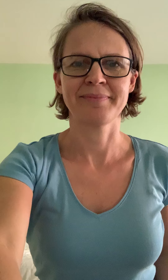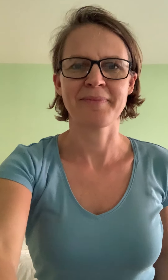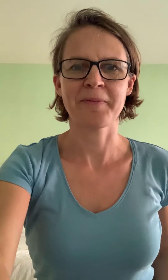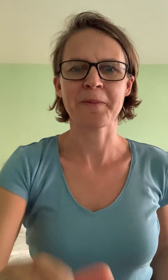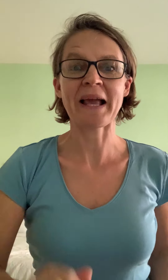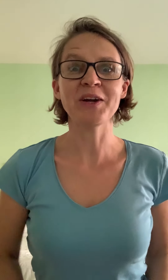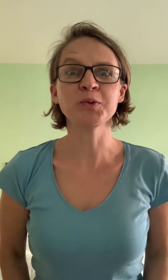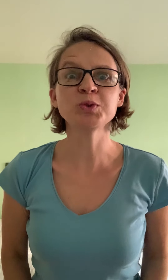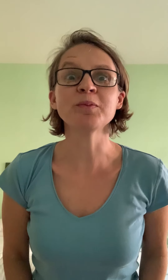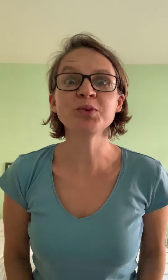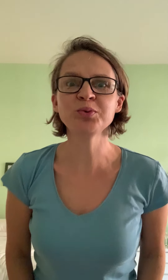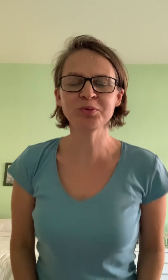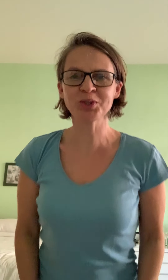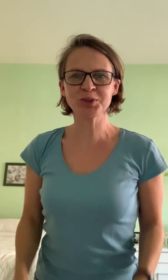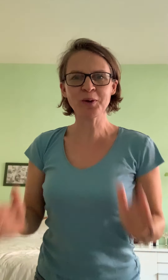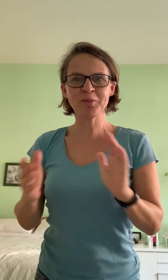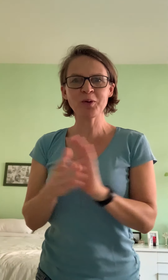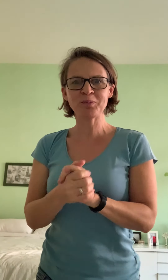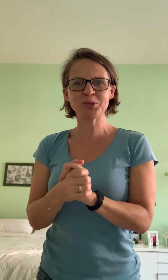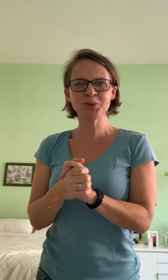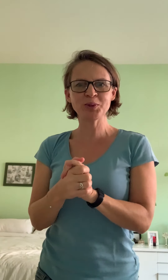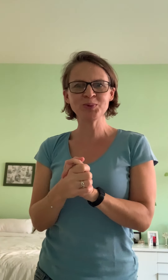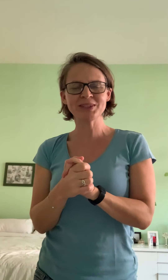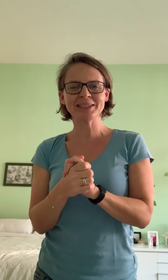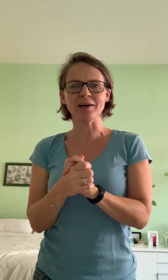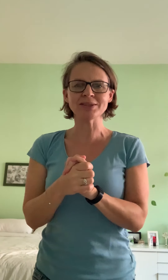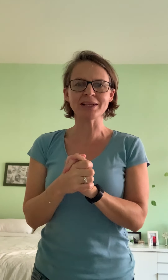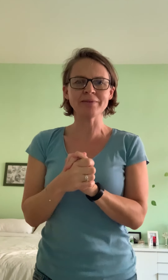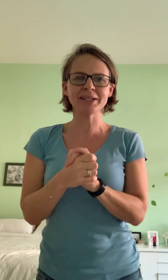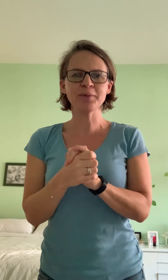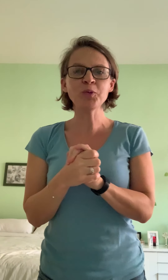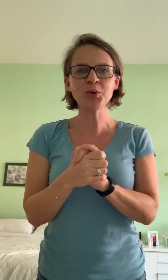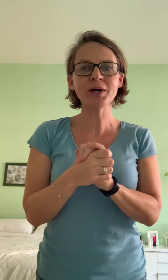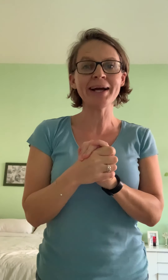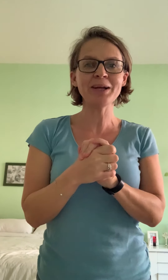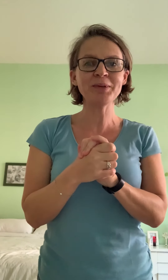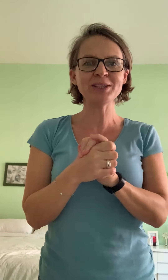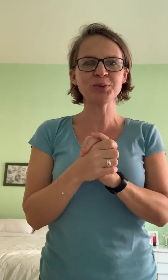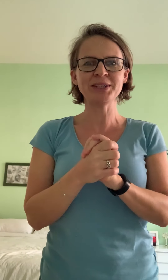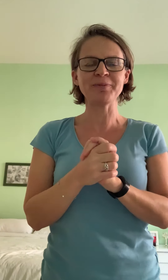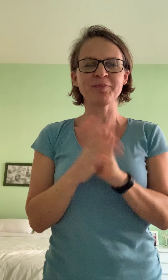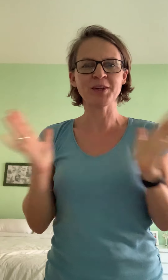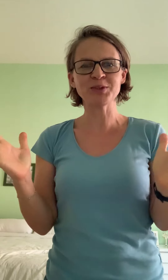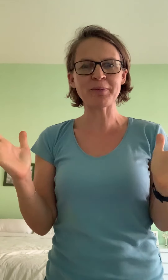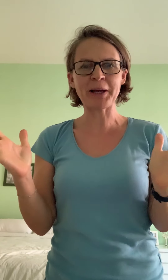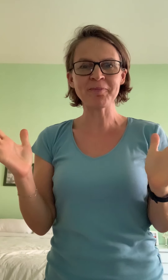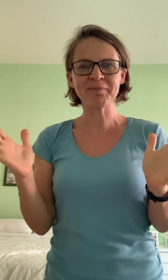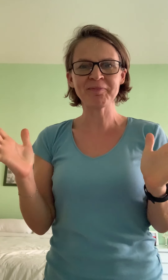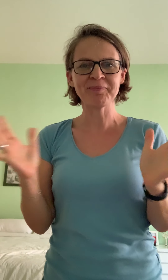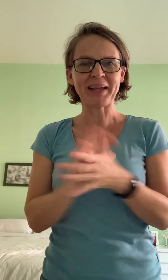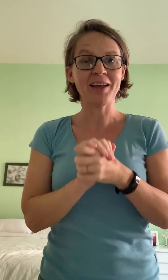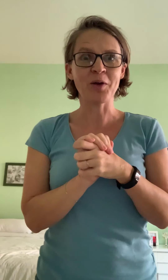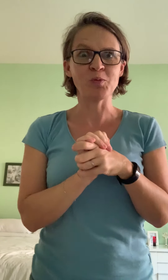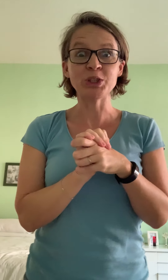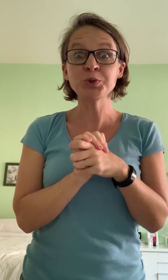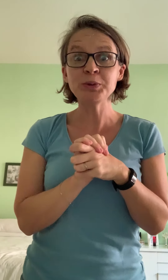Alors nous sommes de nouveau ensemble pour une séance avec Borel Maisoni. Vous êtes prêts ? Moi je suis